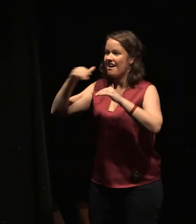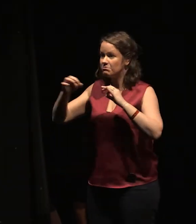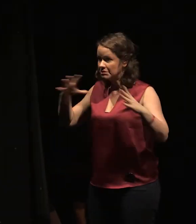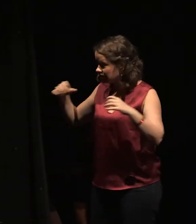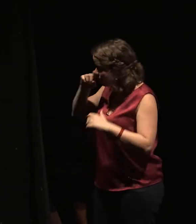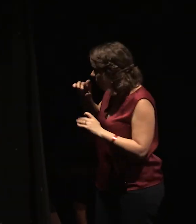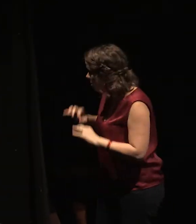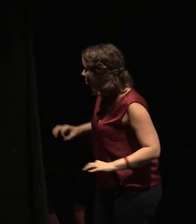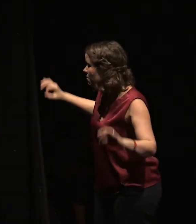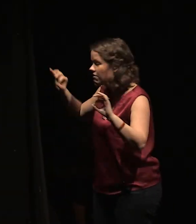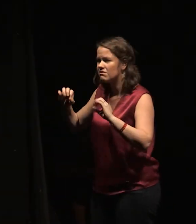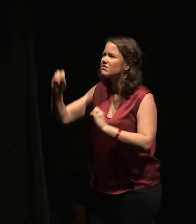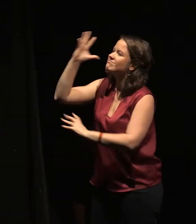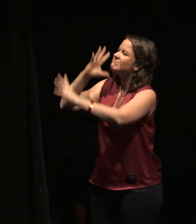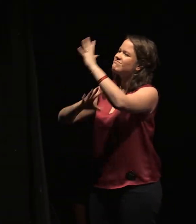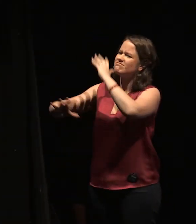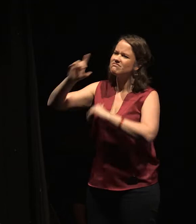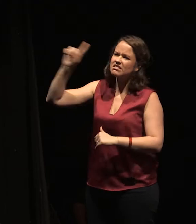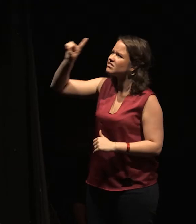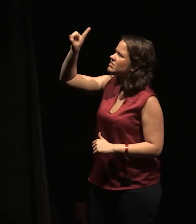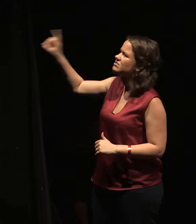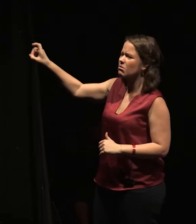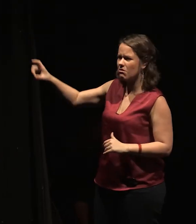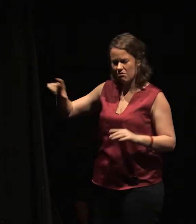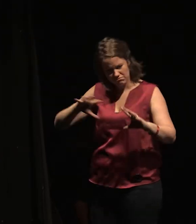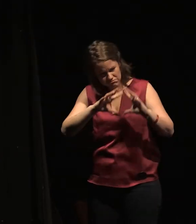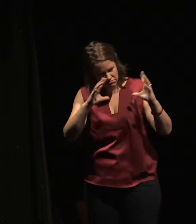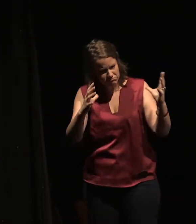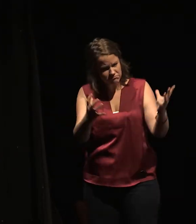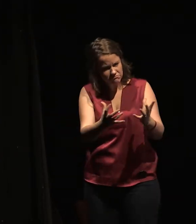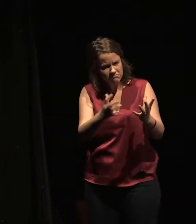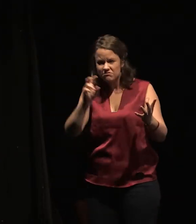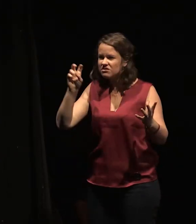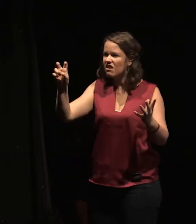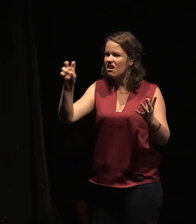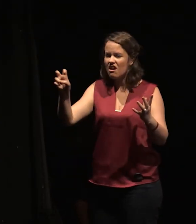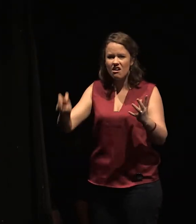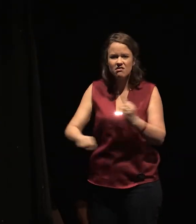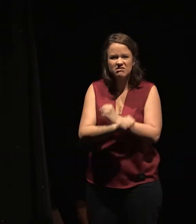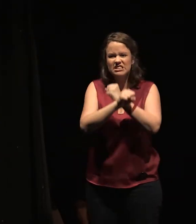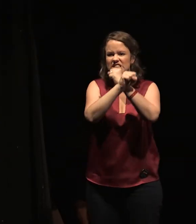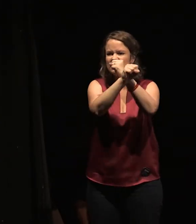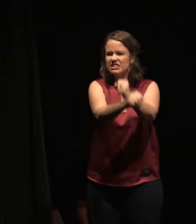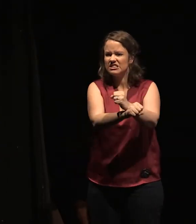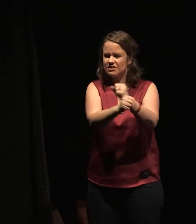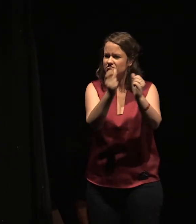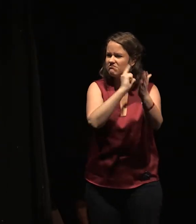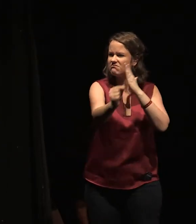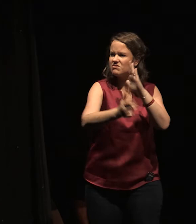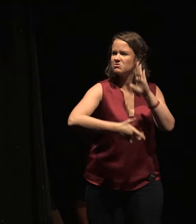sagesse des anciens. Pourquoi les orangeraies vertes sont-ils traînées en prison, en exil au porc ? Et comment demeurent-elles, en